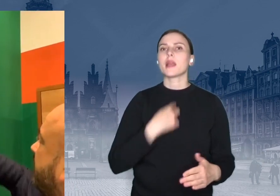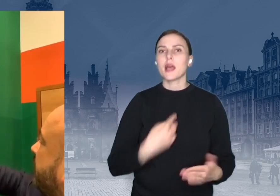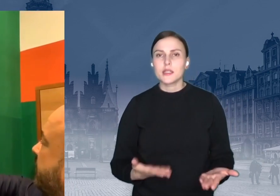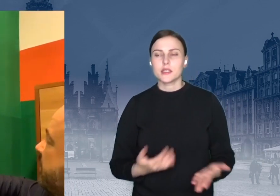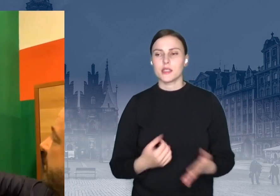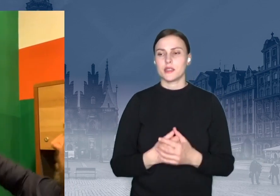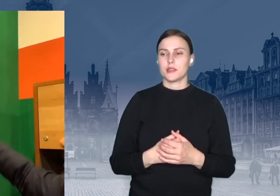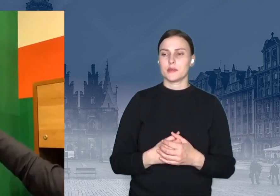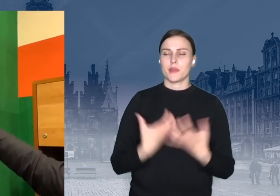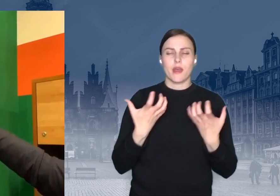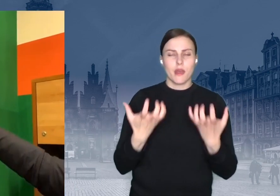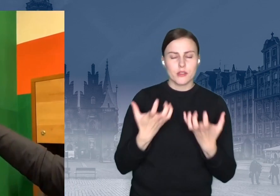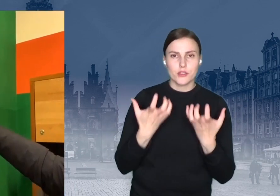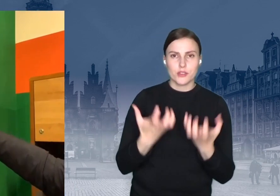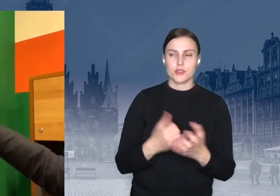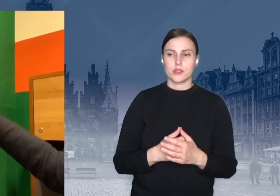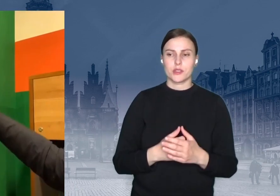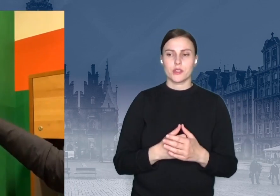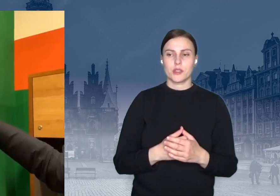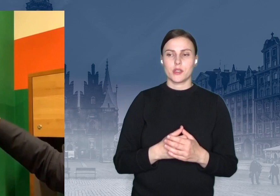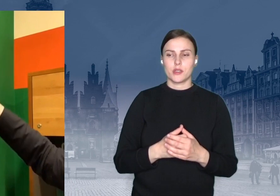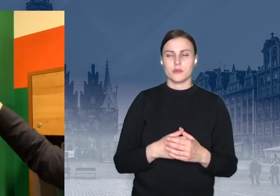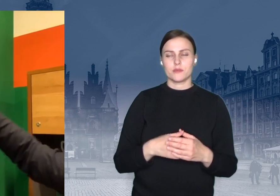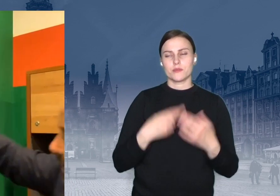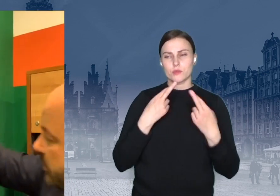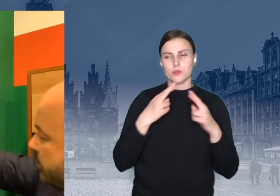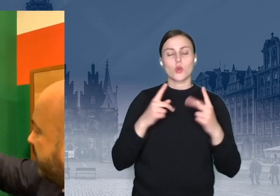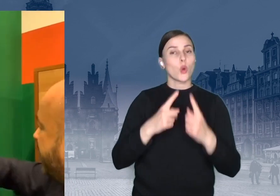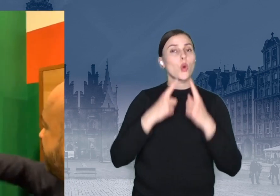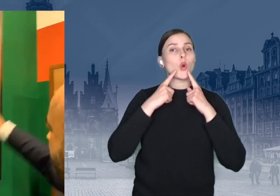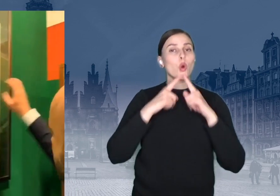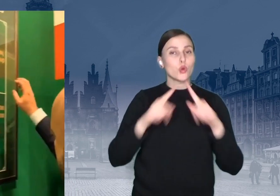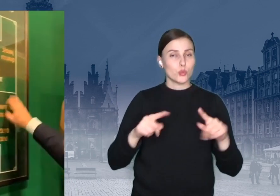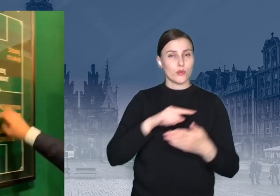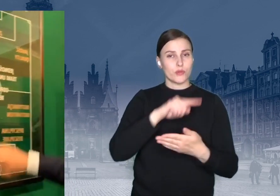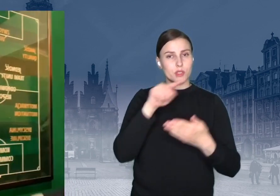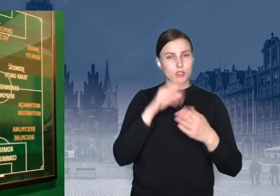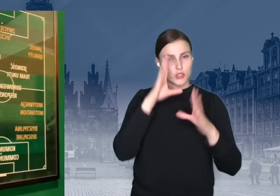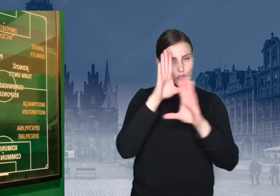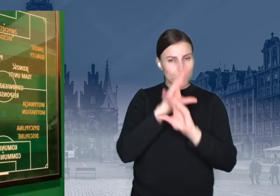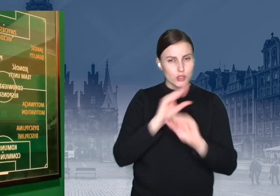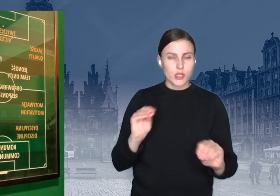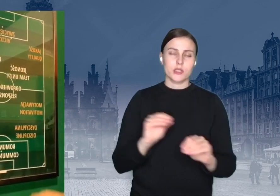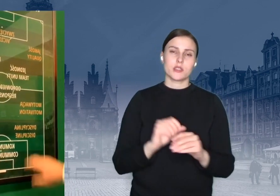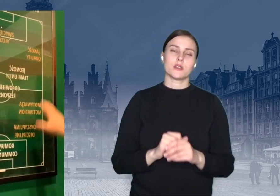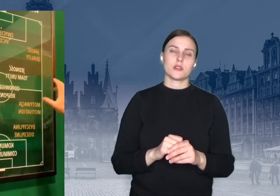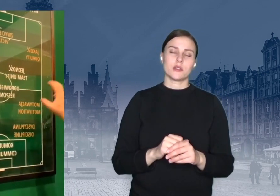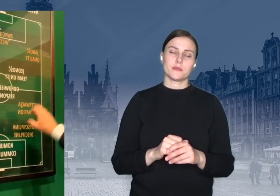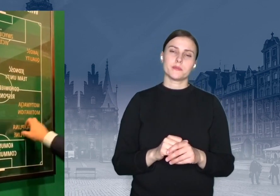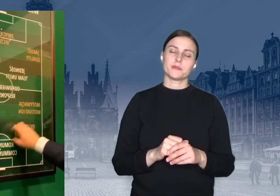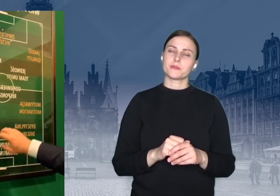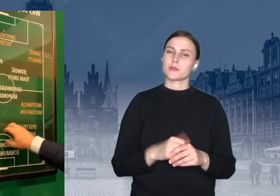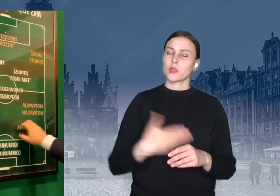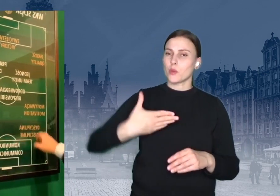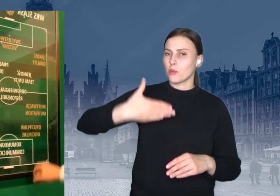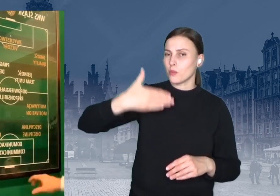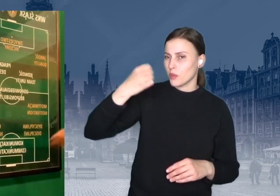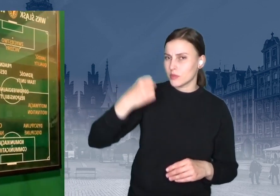mamy jedność, team unity, no i odpowiedzialność oczywiście, szacunek, respekt, motywacja, motivation, no i oczywiście